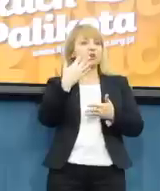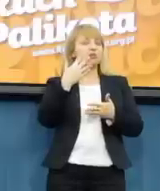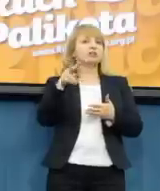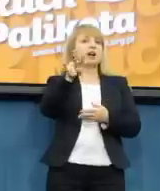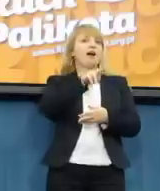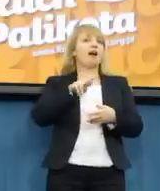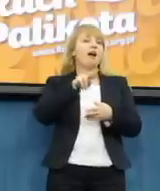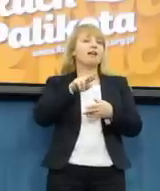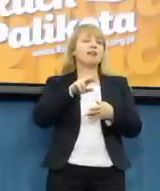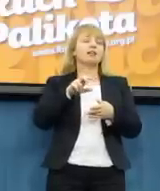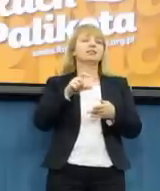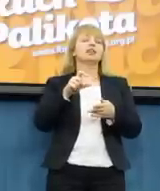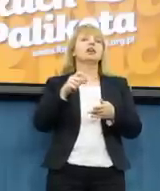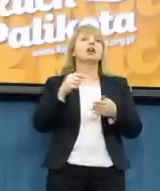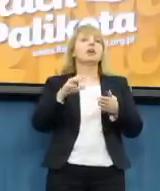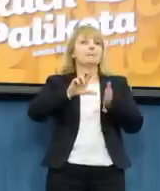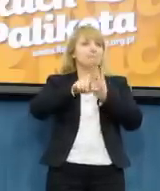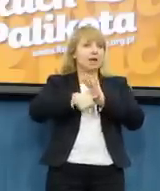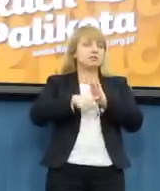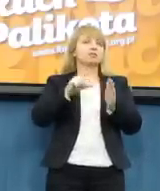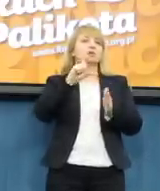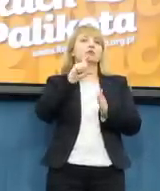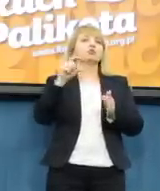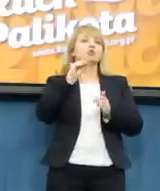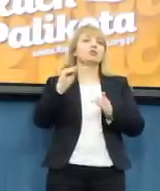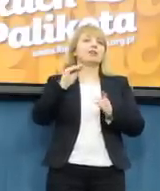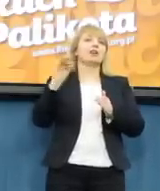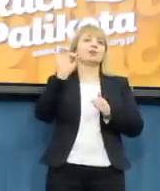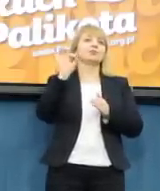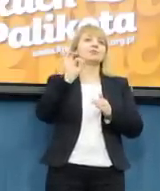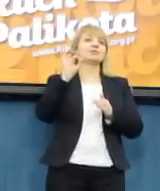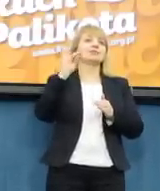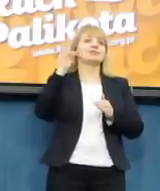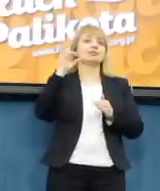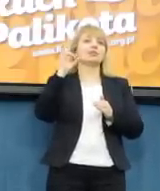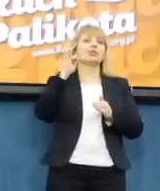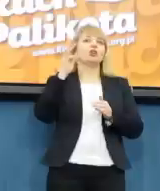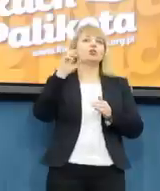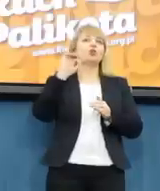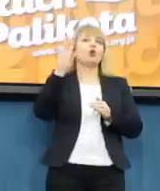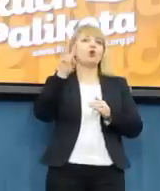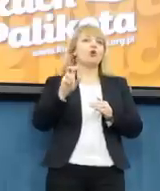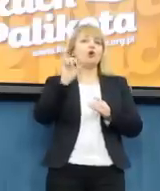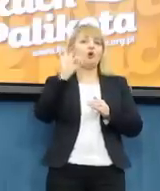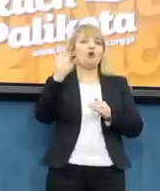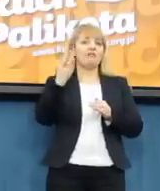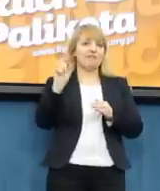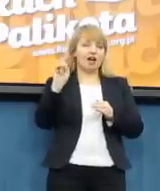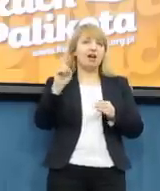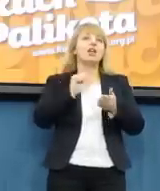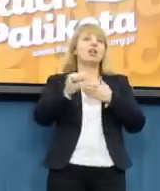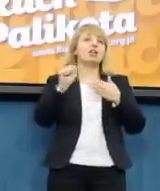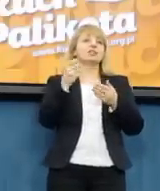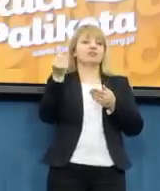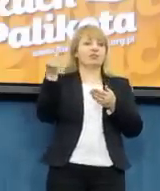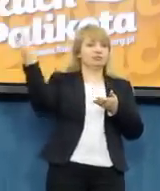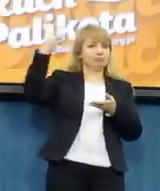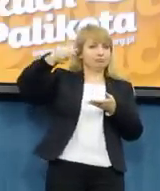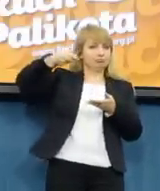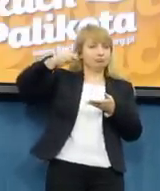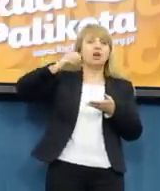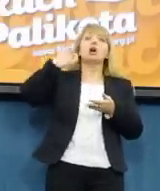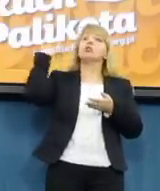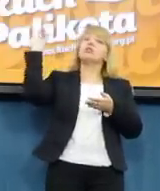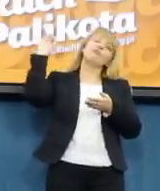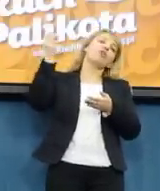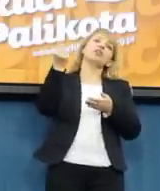październiku, dofinansowywać procedurę in vitro ze swoich środków. Oczywiście pan premier Tusk uznał to